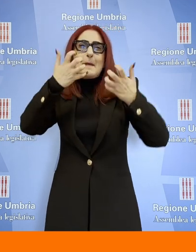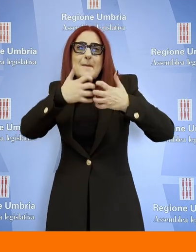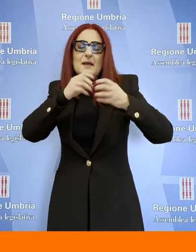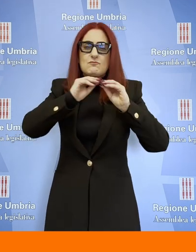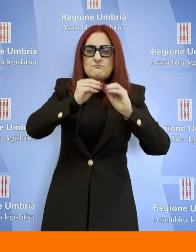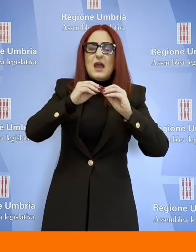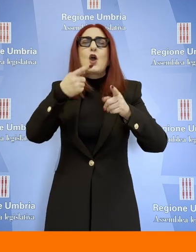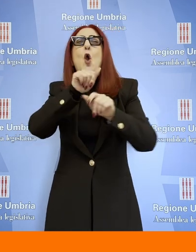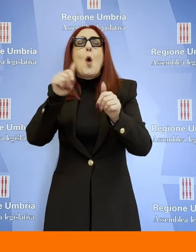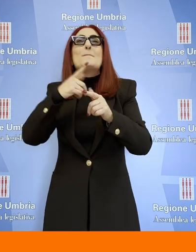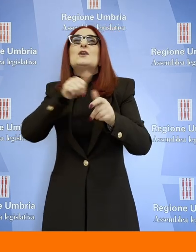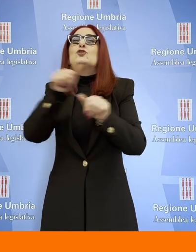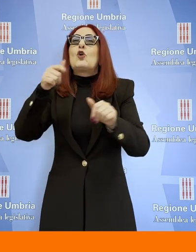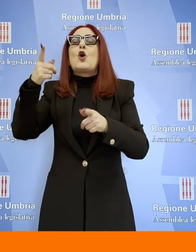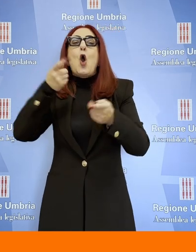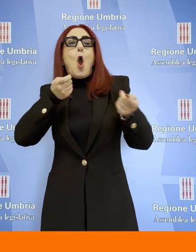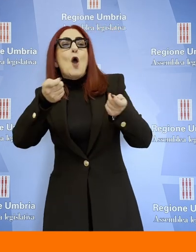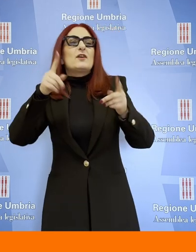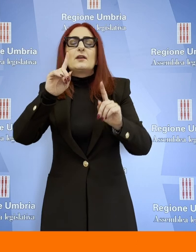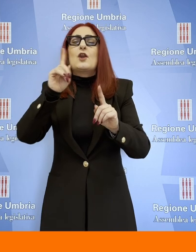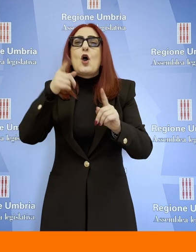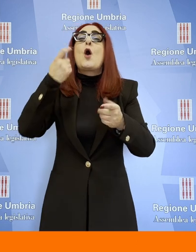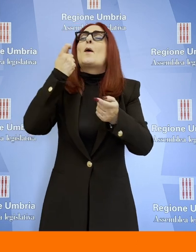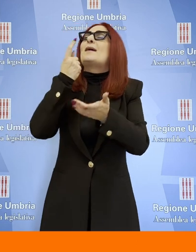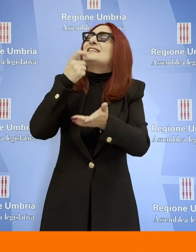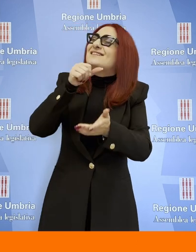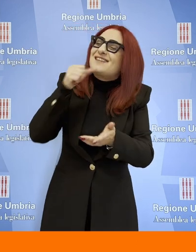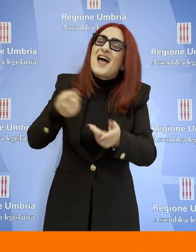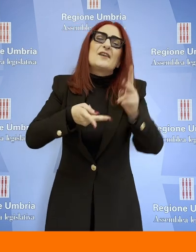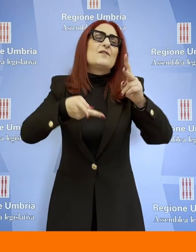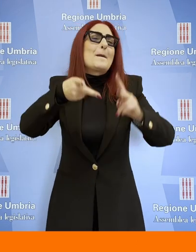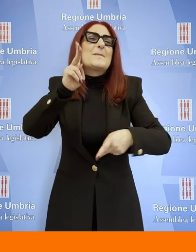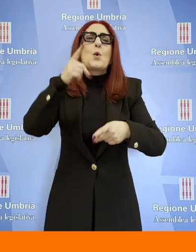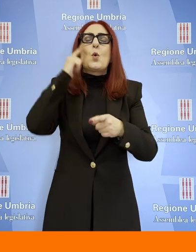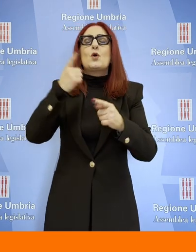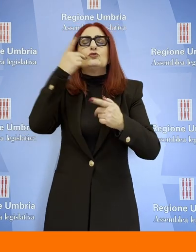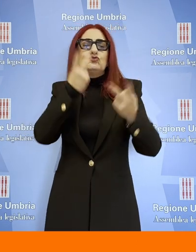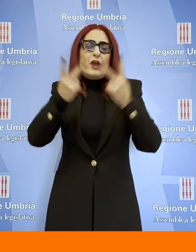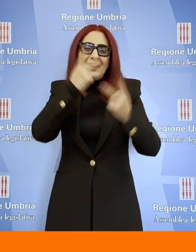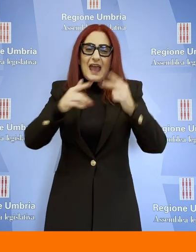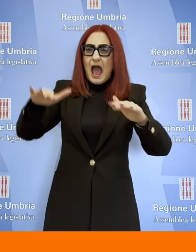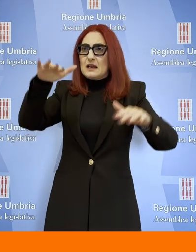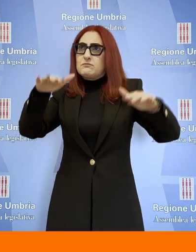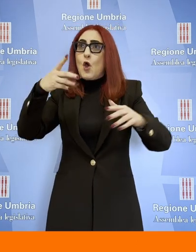una tendenziale equiparazione tra governanti e governati di avvicinare società e palazzo.